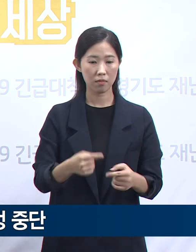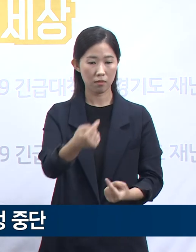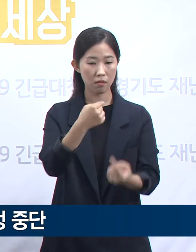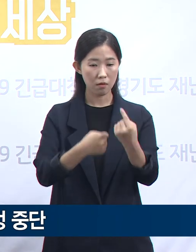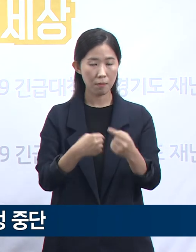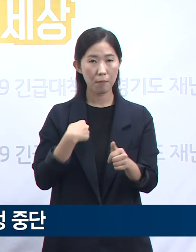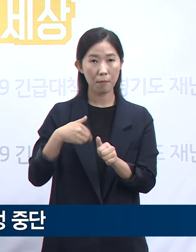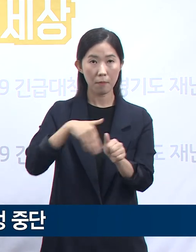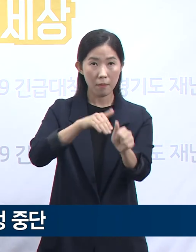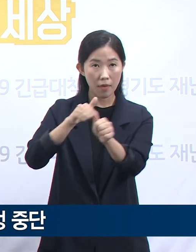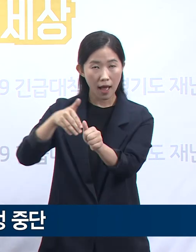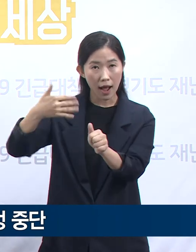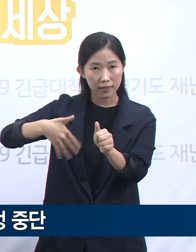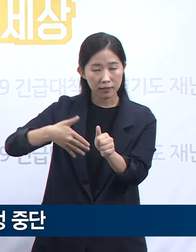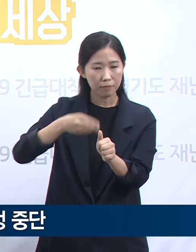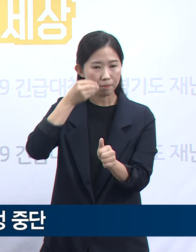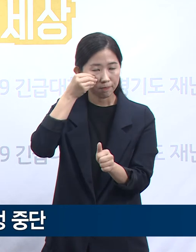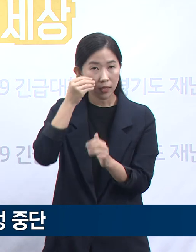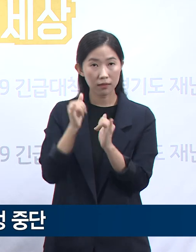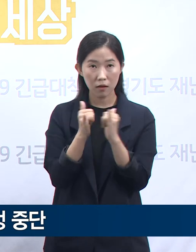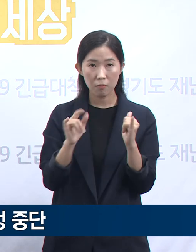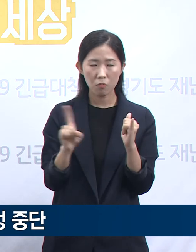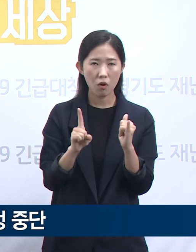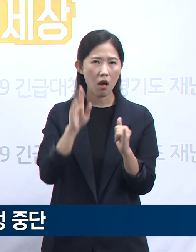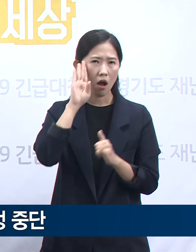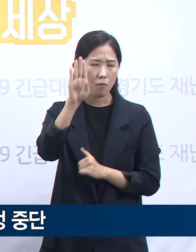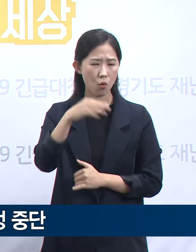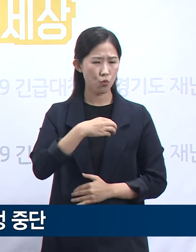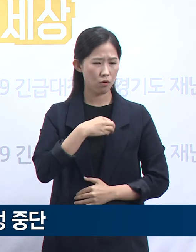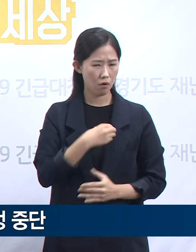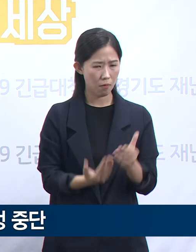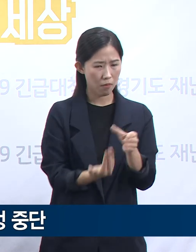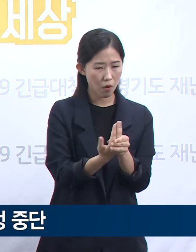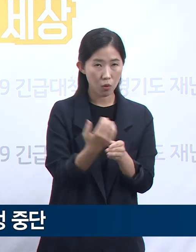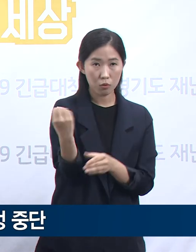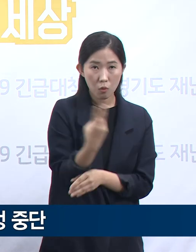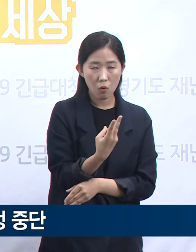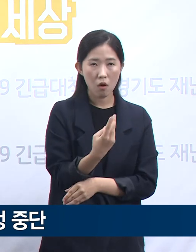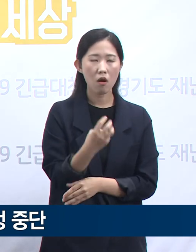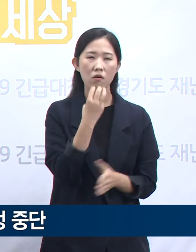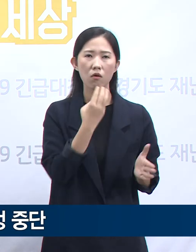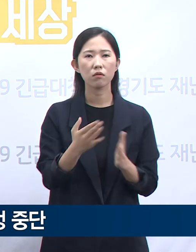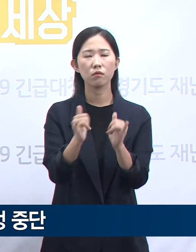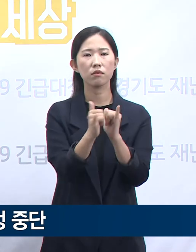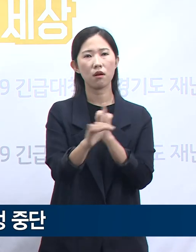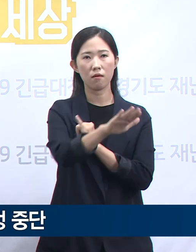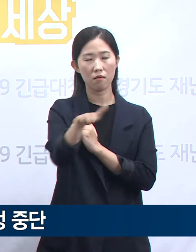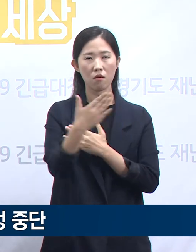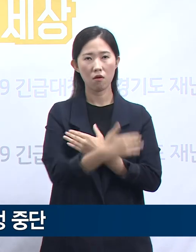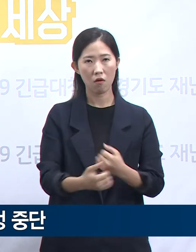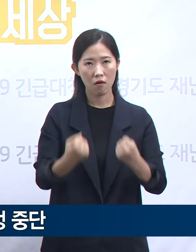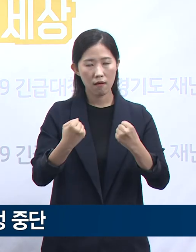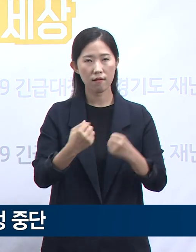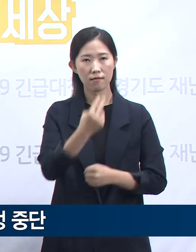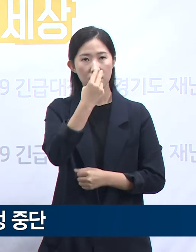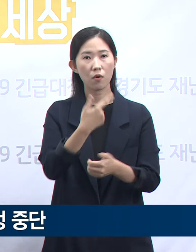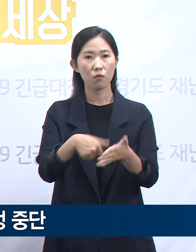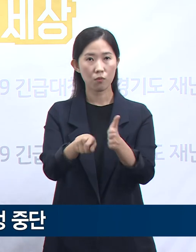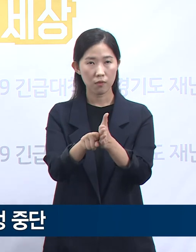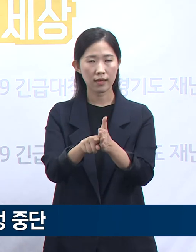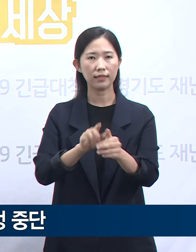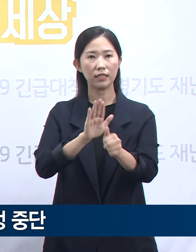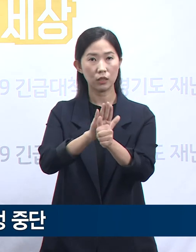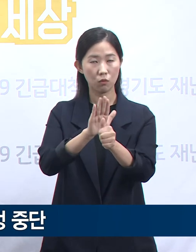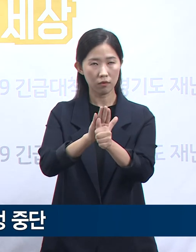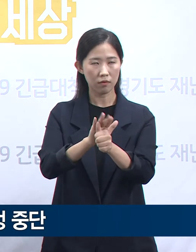코로나19 사태와 같은 재난상황 발생 시 의료현장에서 도민의 생명과 건강을 위한 활동지원이 적극 이루어질 수 있도록